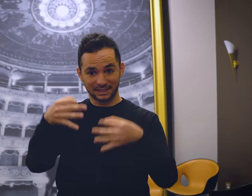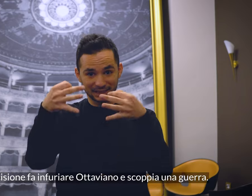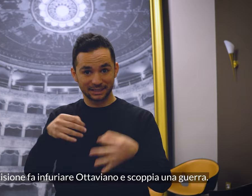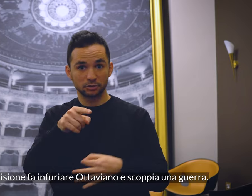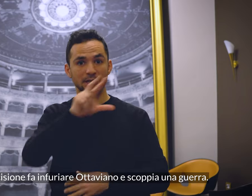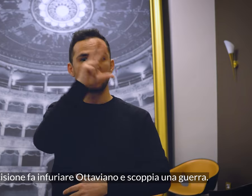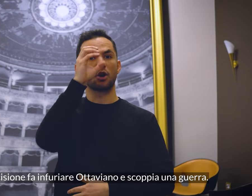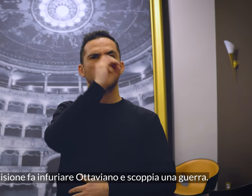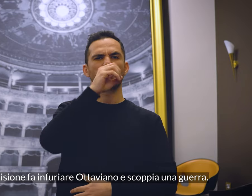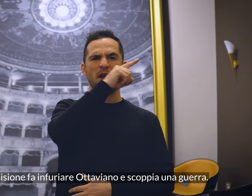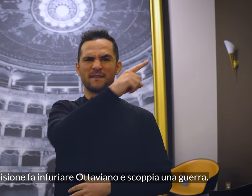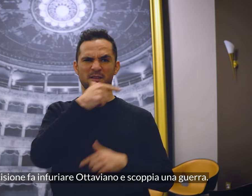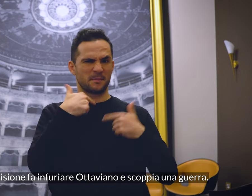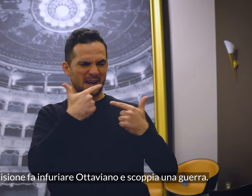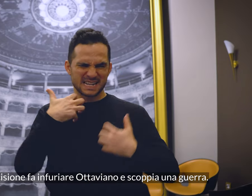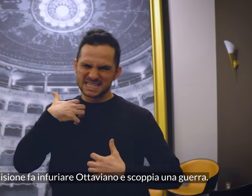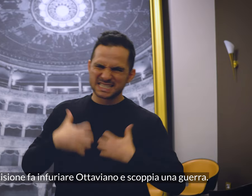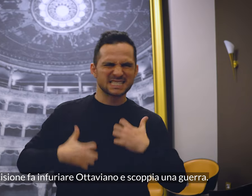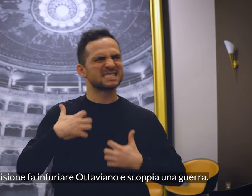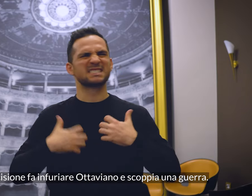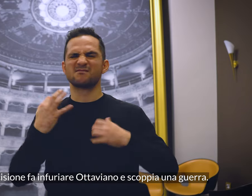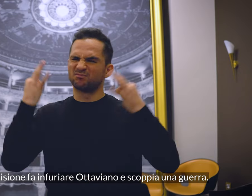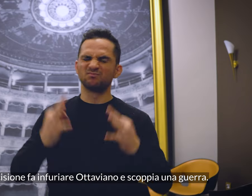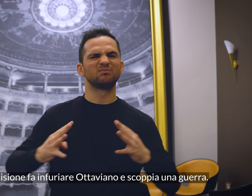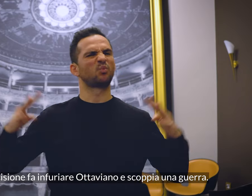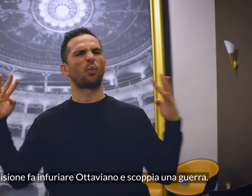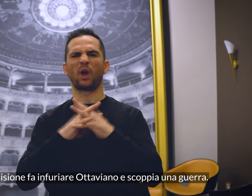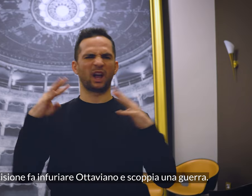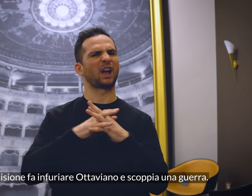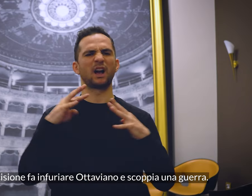Questa decisione fa infuriare Ottaviano e scoppia una guerra.